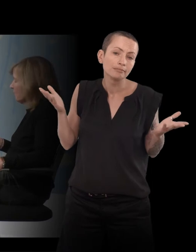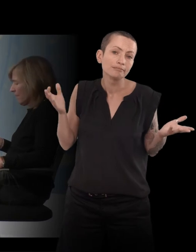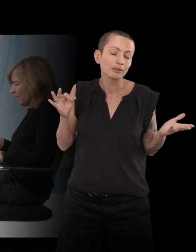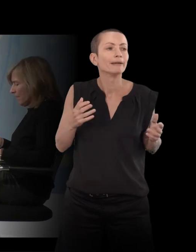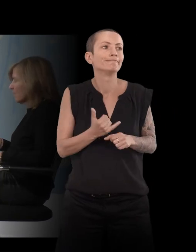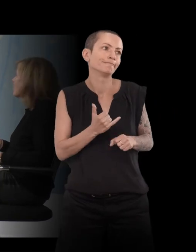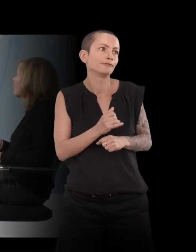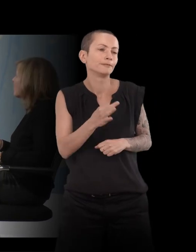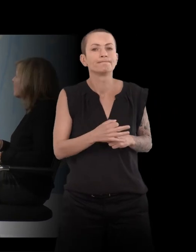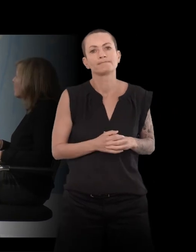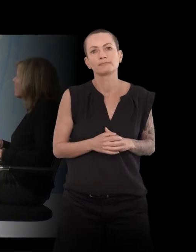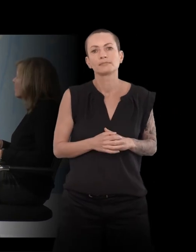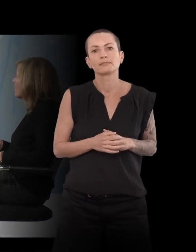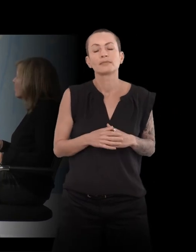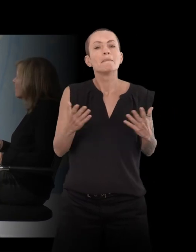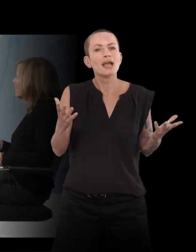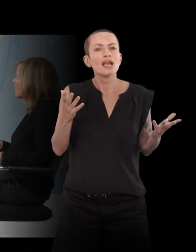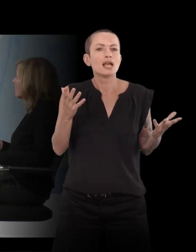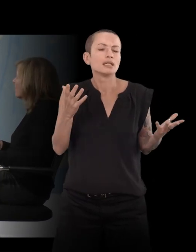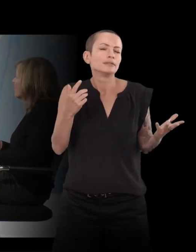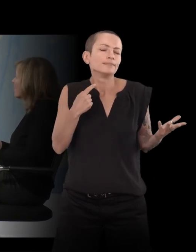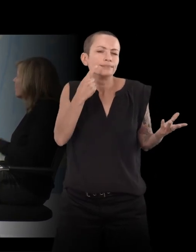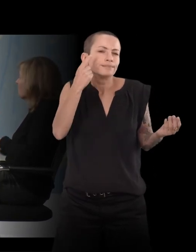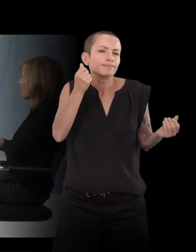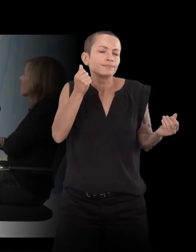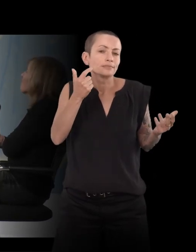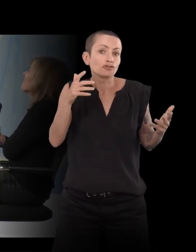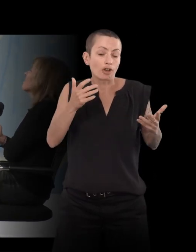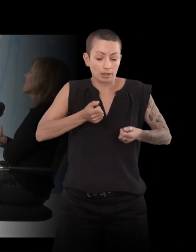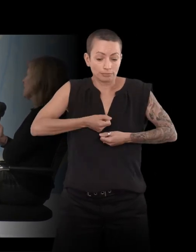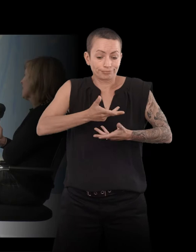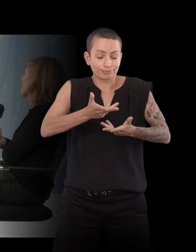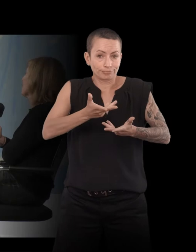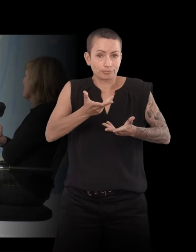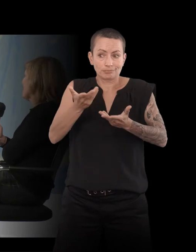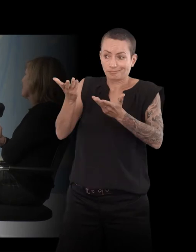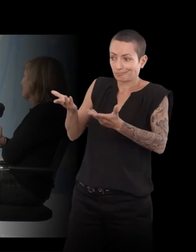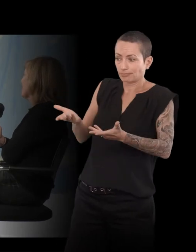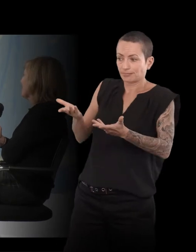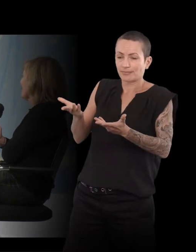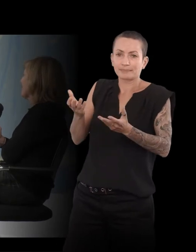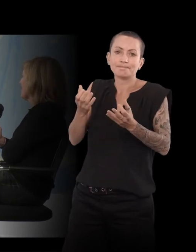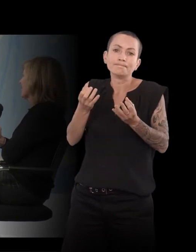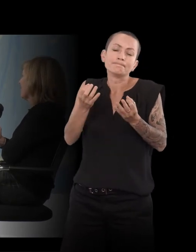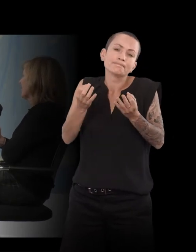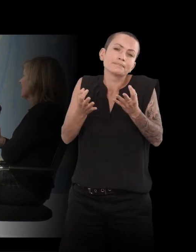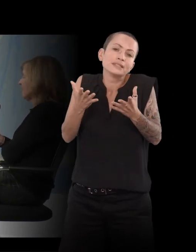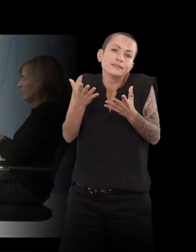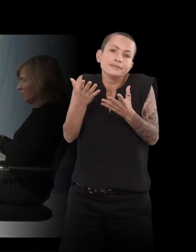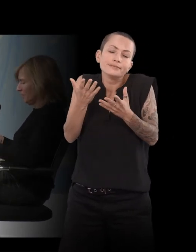Mais je me dis que le fait d'en parler, c'est un petit peu comme si j'avais un peu fait les films. Oui, tout à